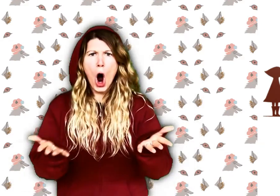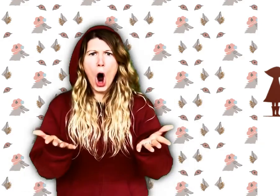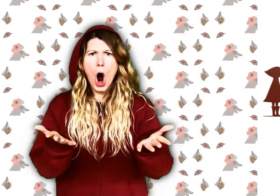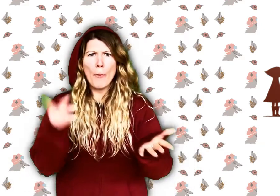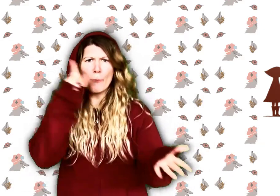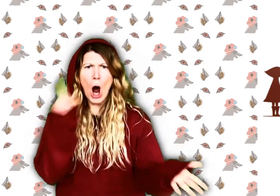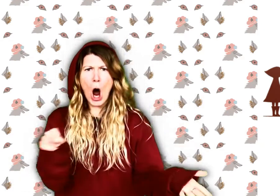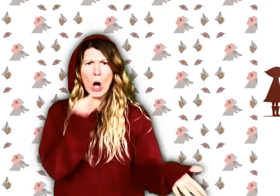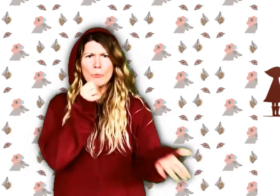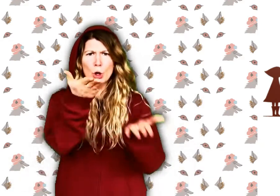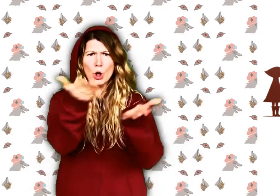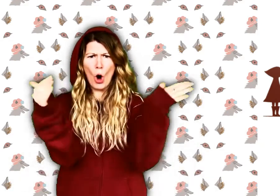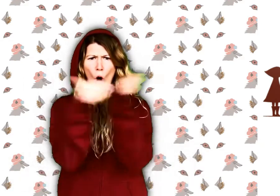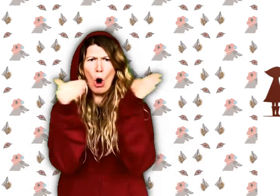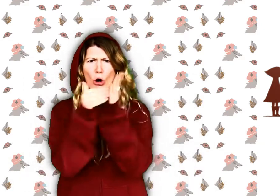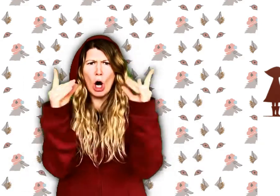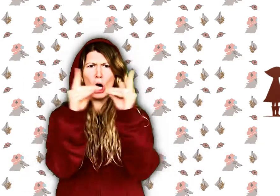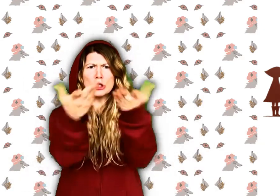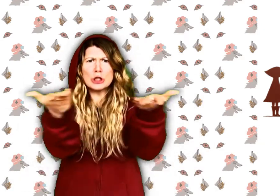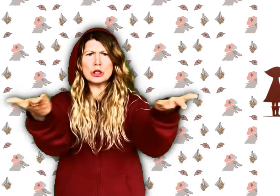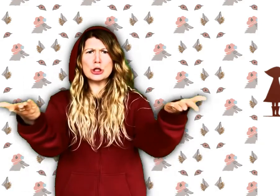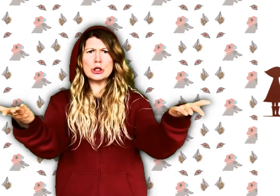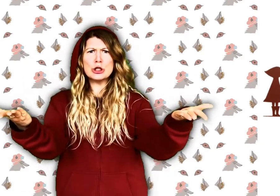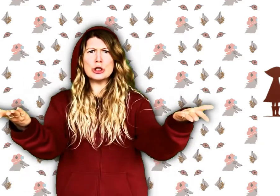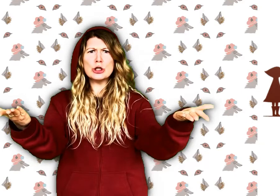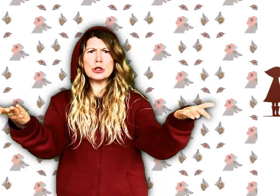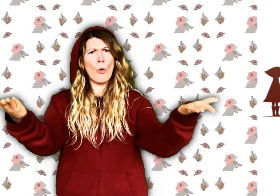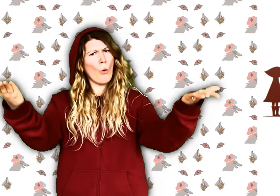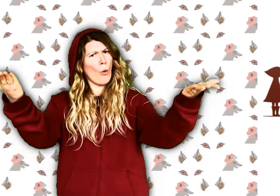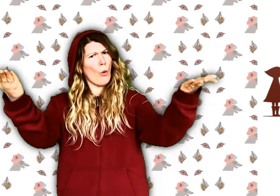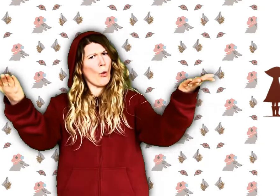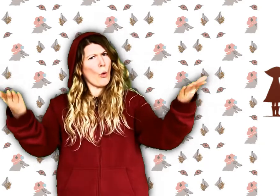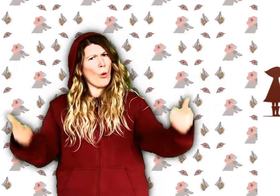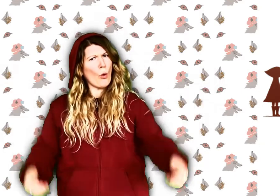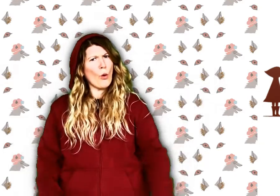Oh ! Mère grand ! Mais t'es encore au lit ?